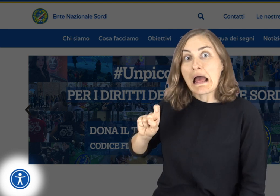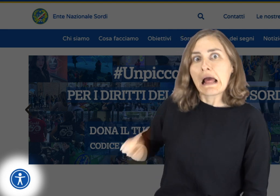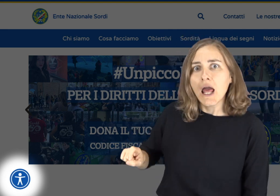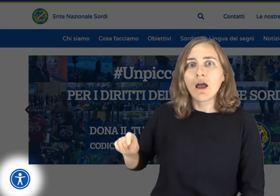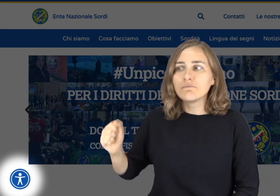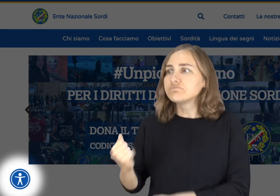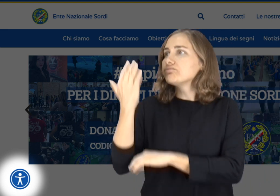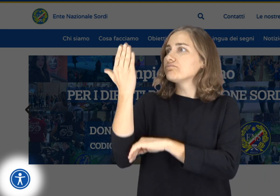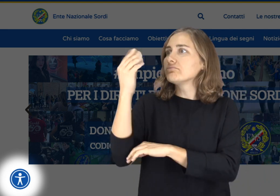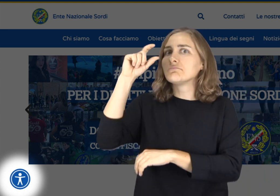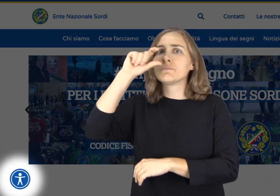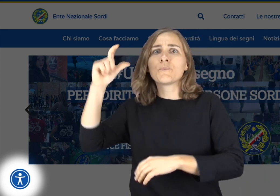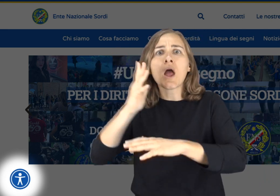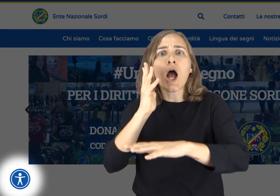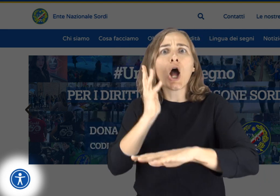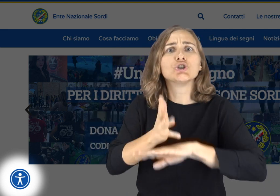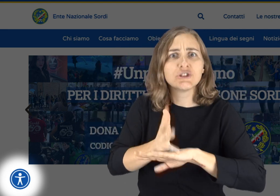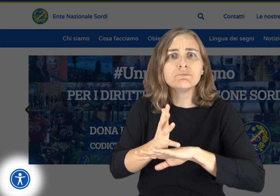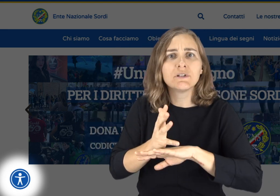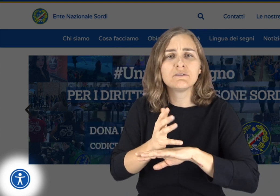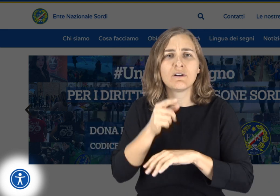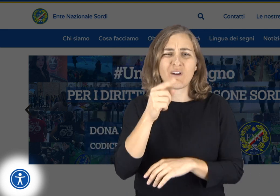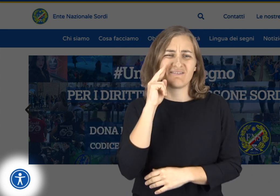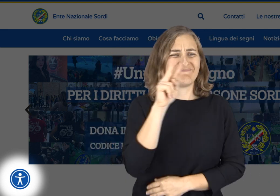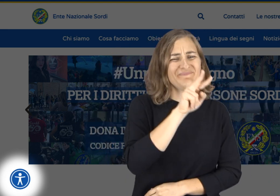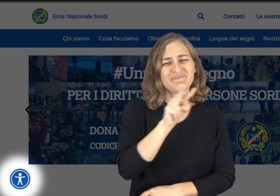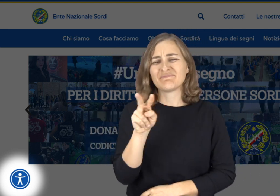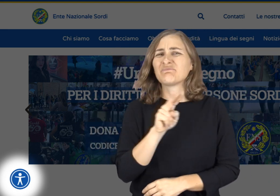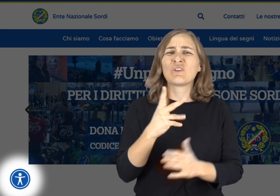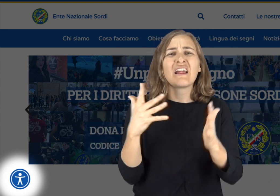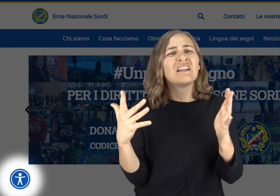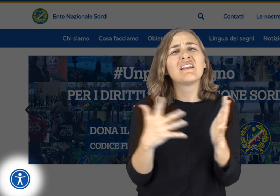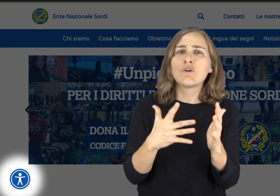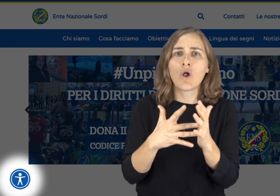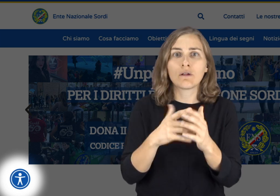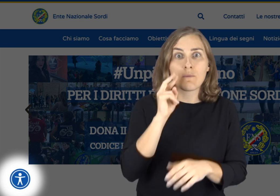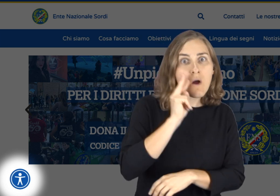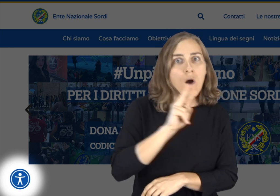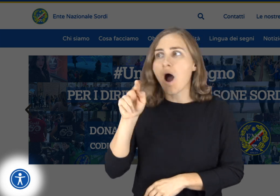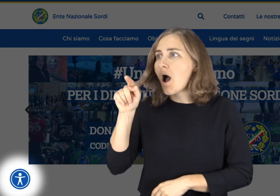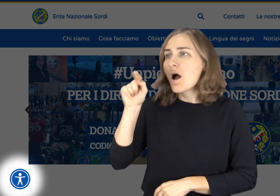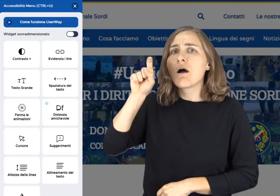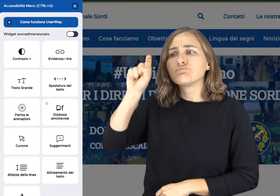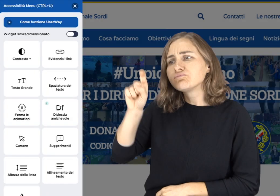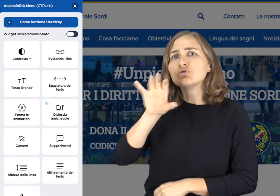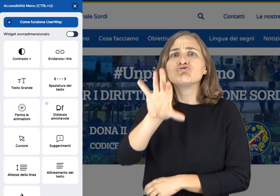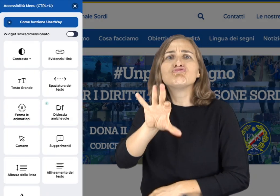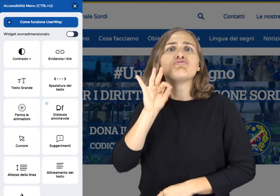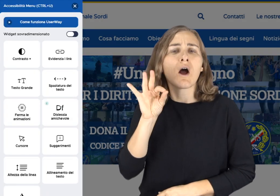In ogni pagina c'è un tasto accessibilità, l'icona con l'omino, che permette di adattare il sito a seconda dei propri bisogni,